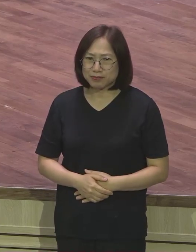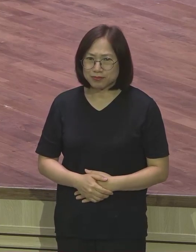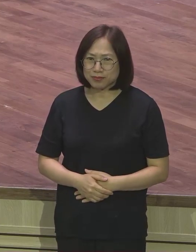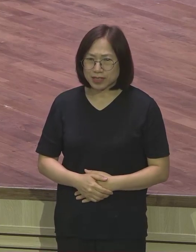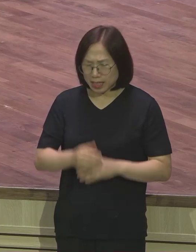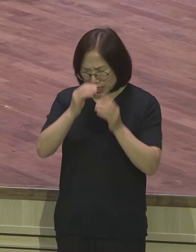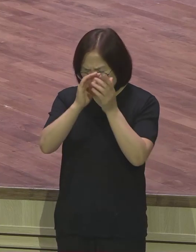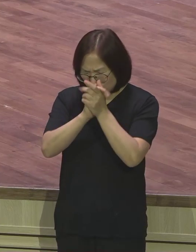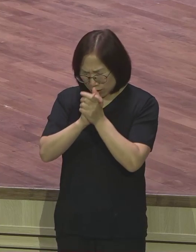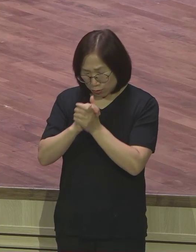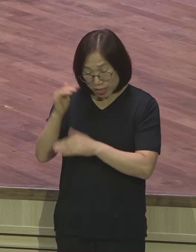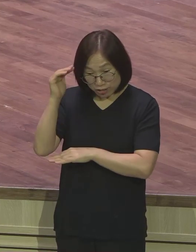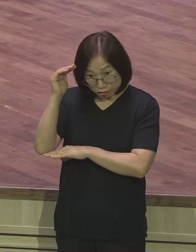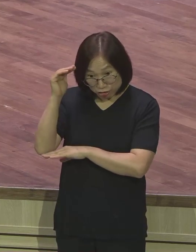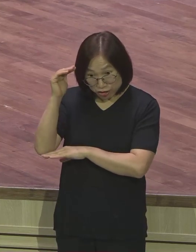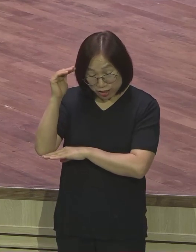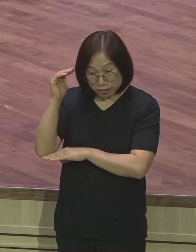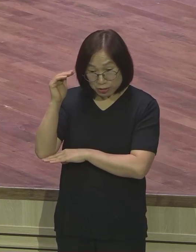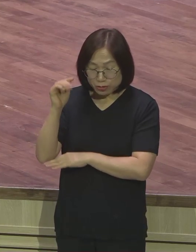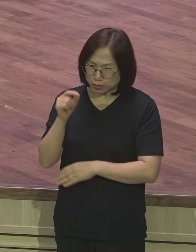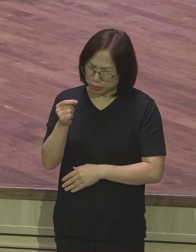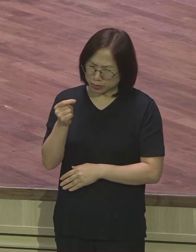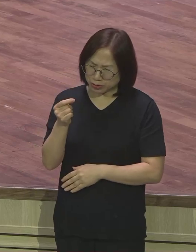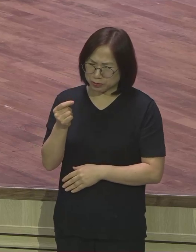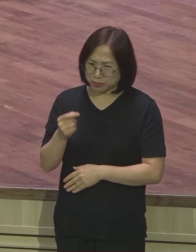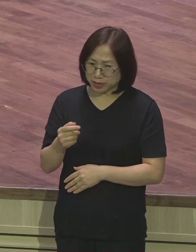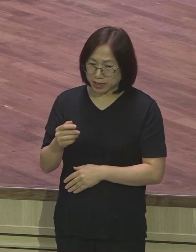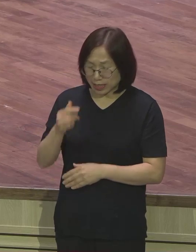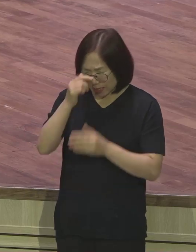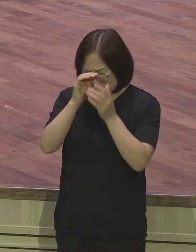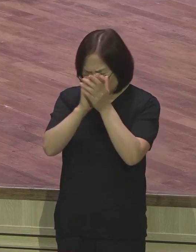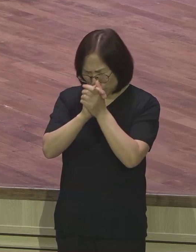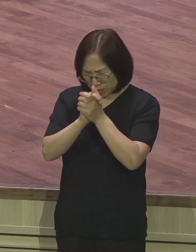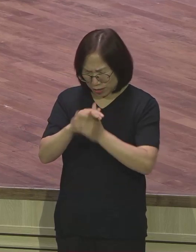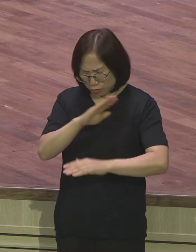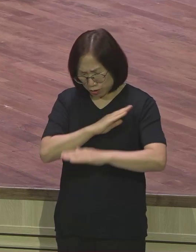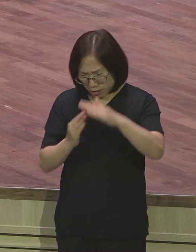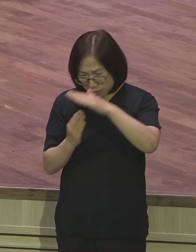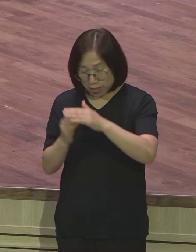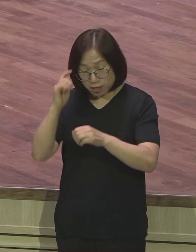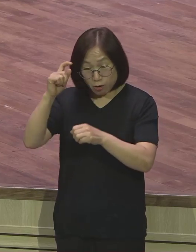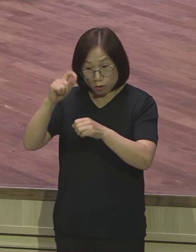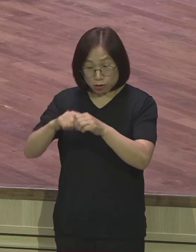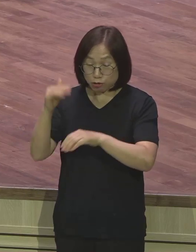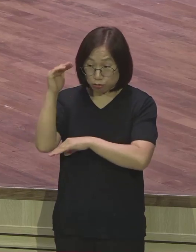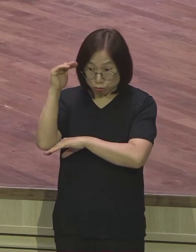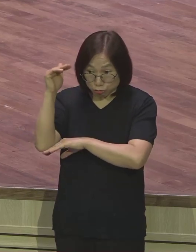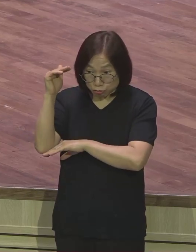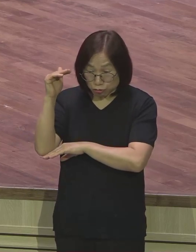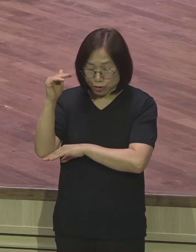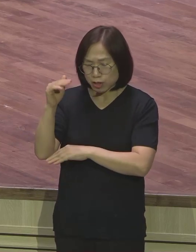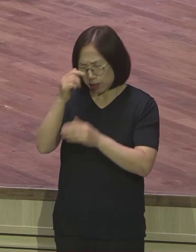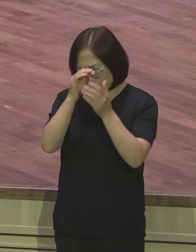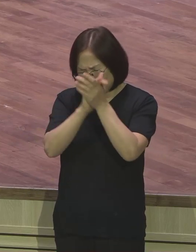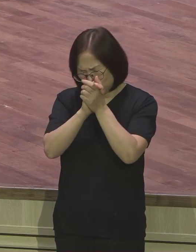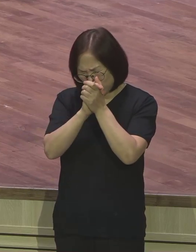수준이라고 하면 좀 그렇지만 기도의 최고의 영적 수준 기도의 최고의 마지막 단계가 뭐냐면 24입니다.